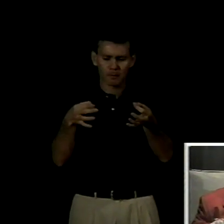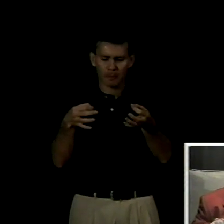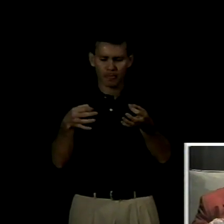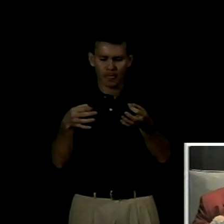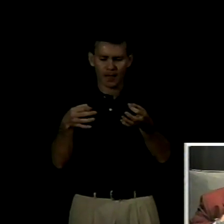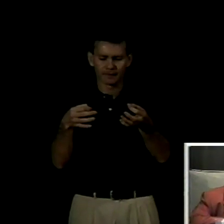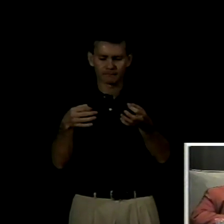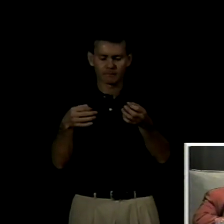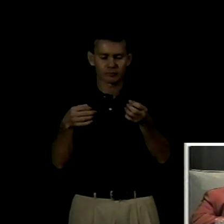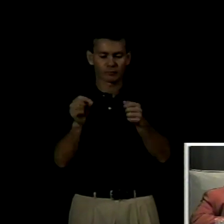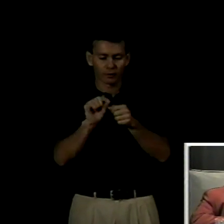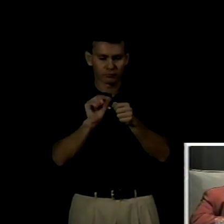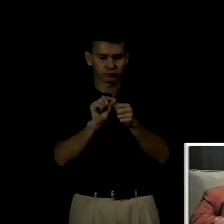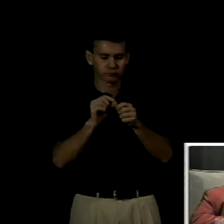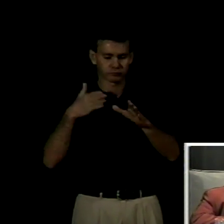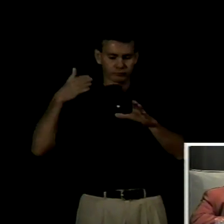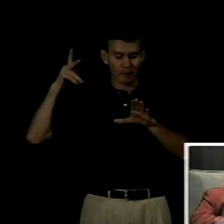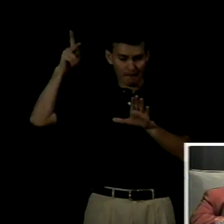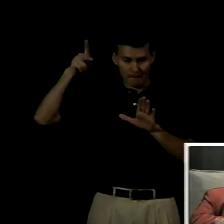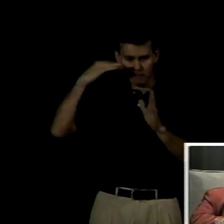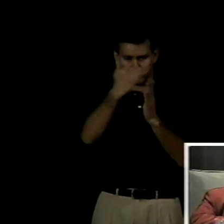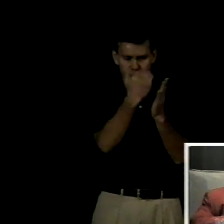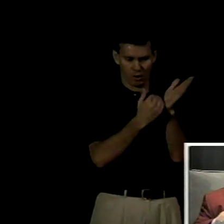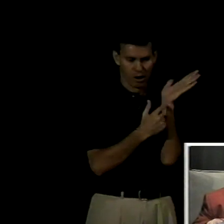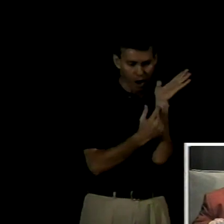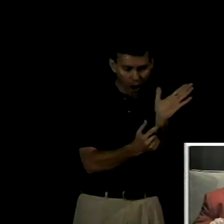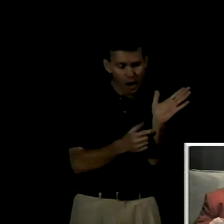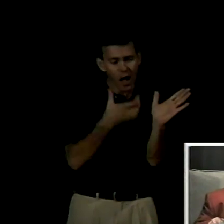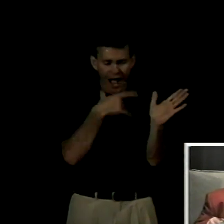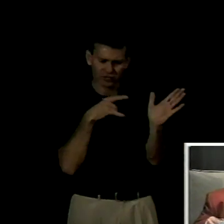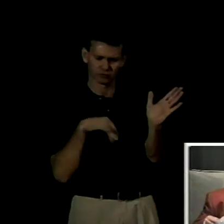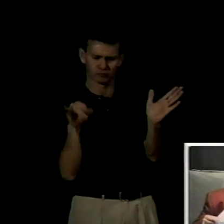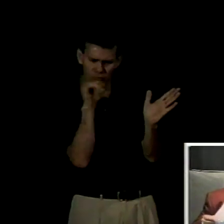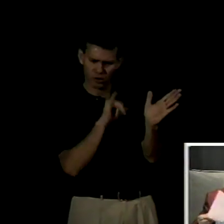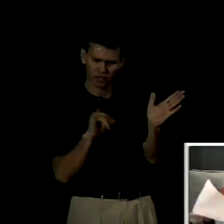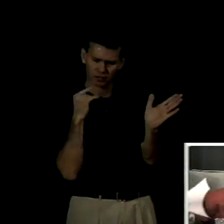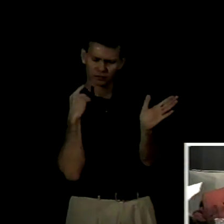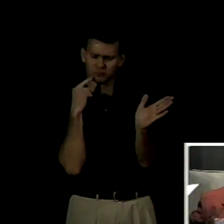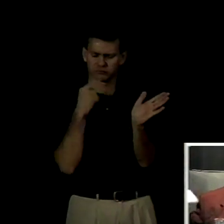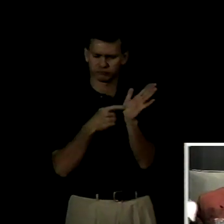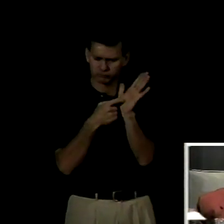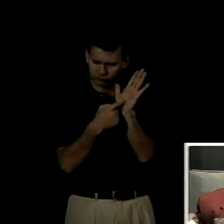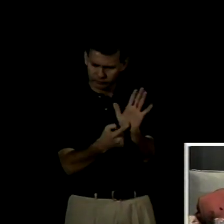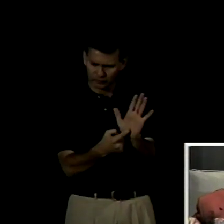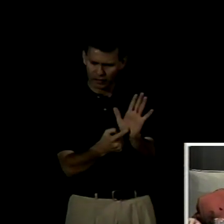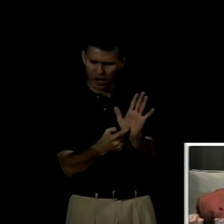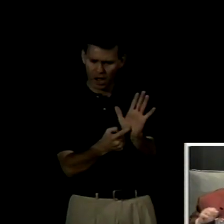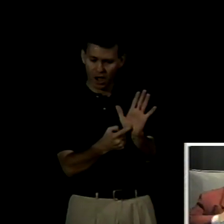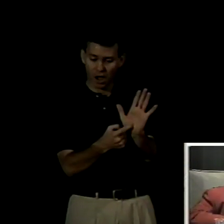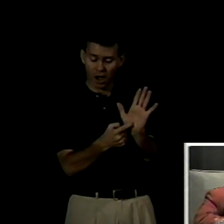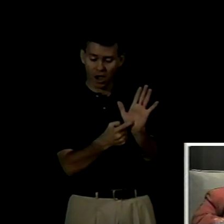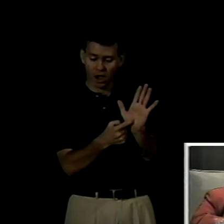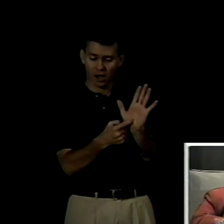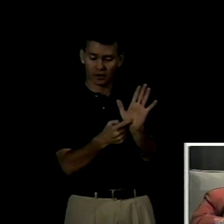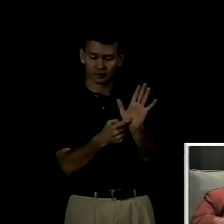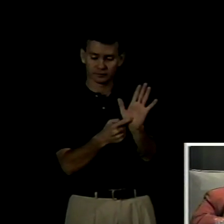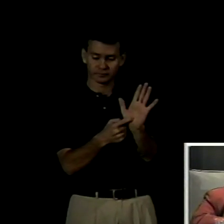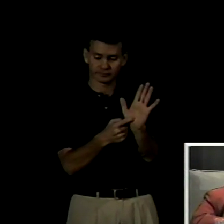lingüística me parece muy importante mencionar tanto el equipamiento de las lenguas como el trabajo con el entorno lingüístico por su particular